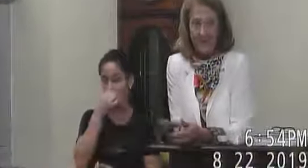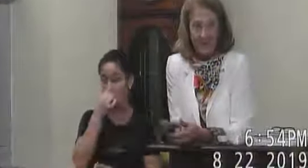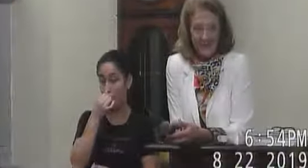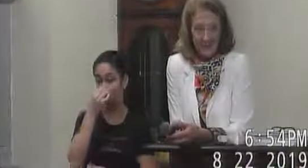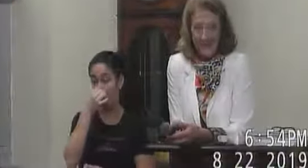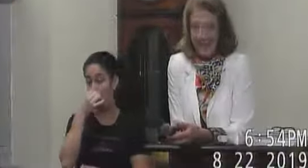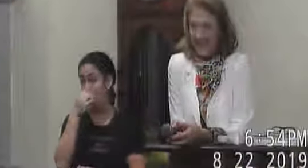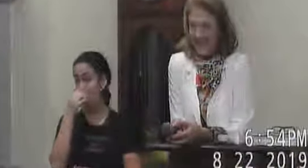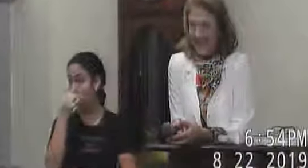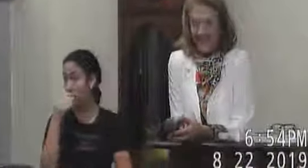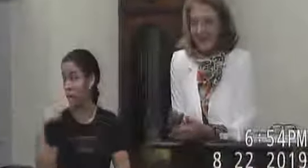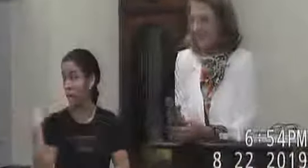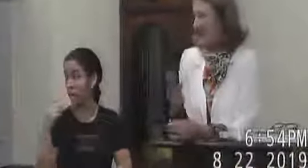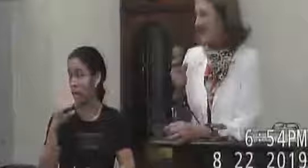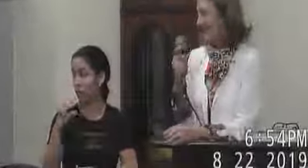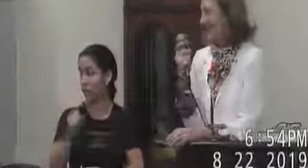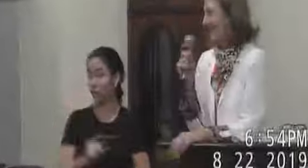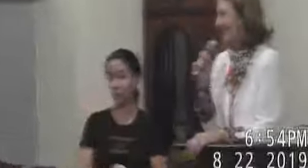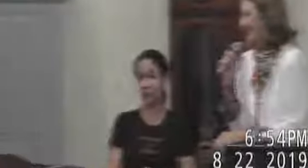vereador Salsinho